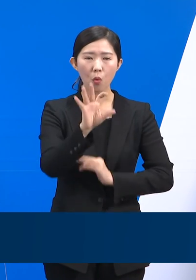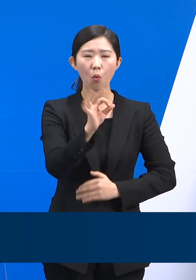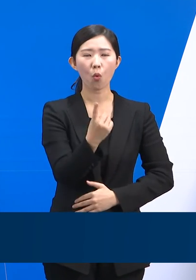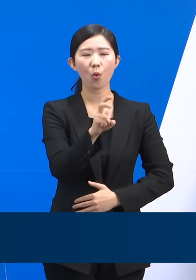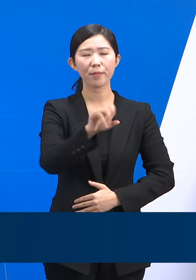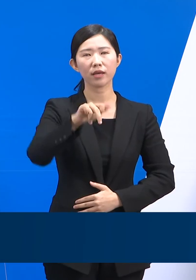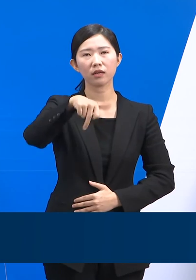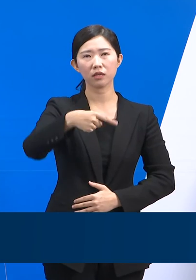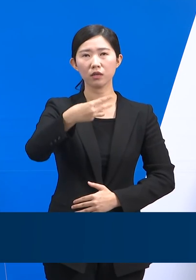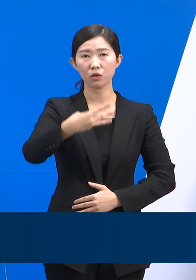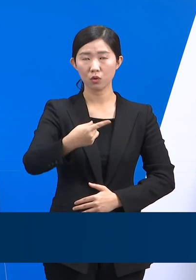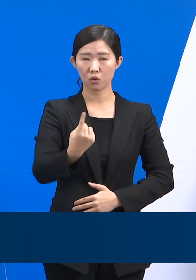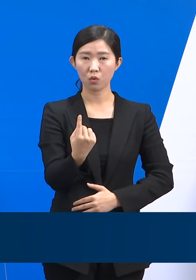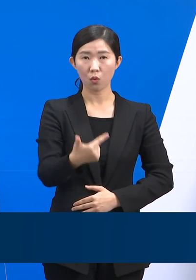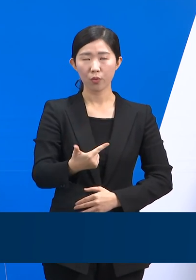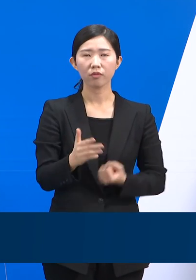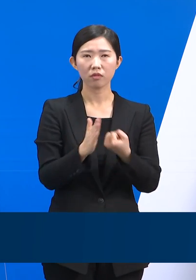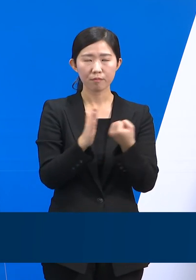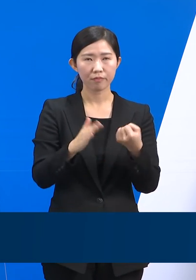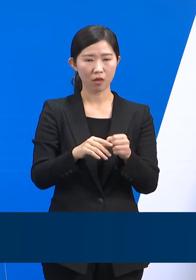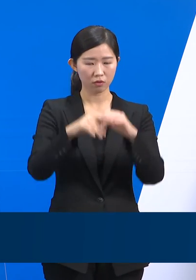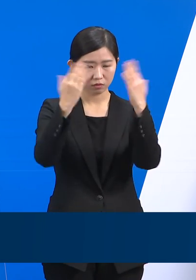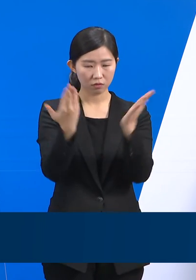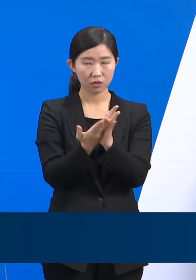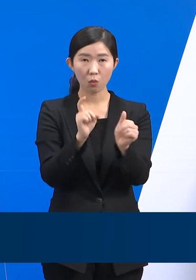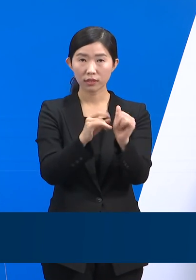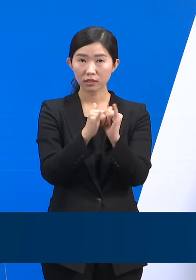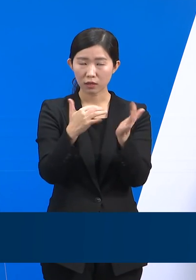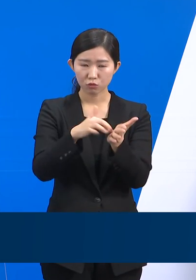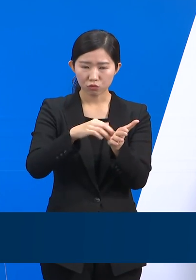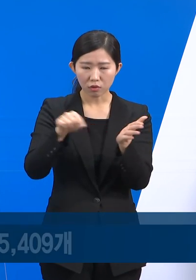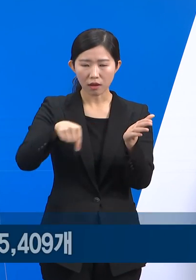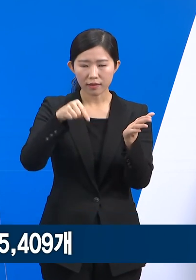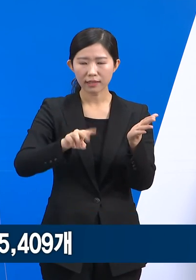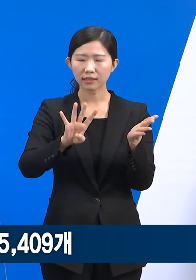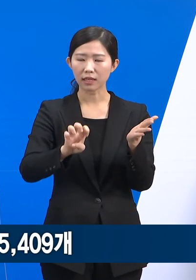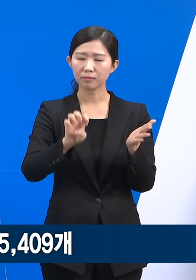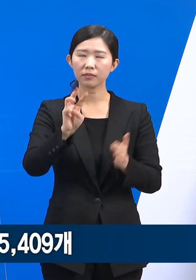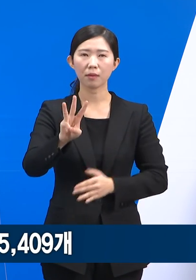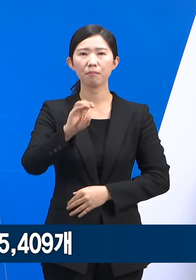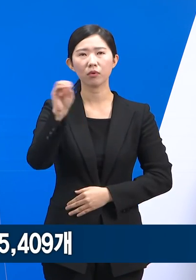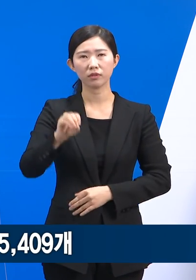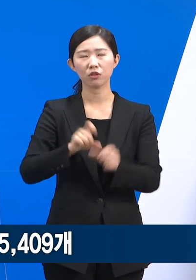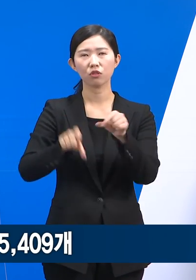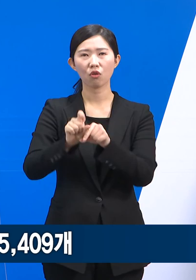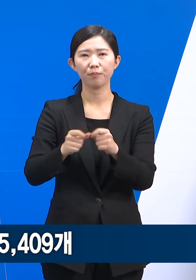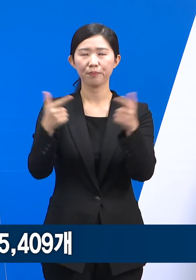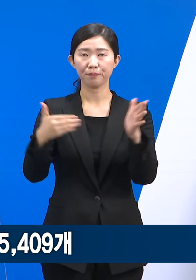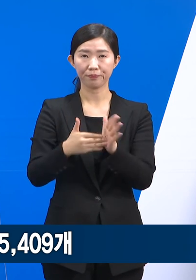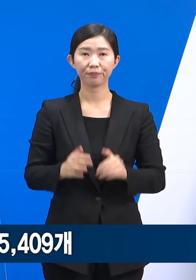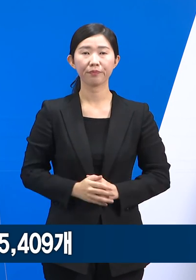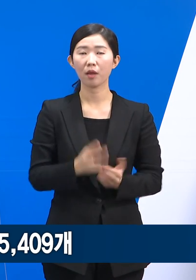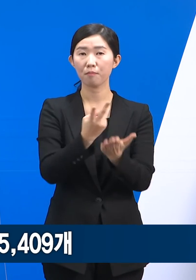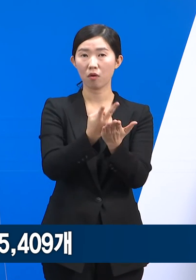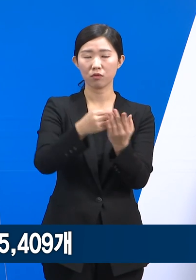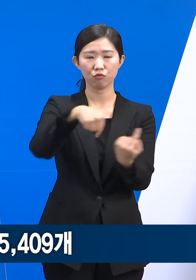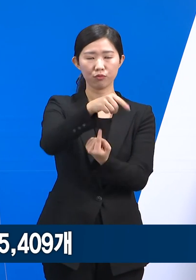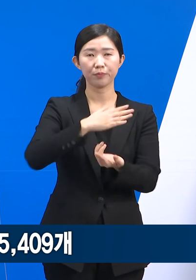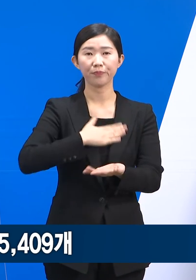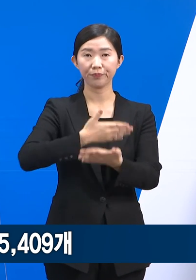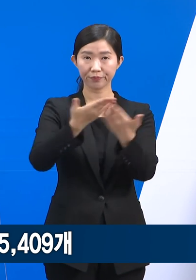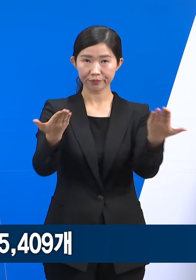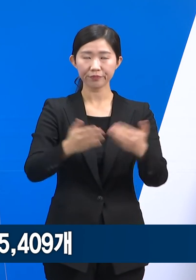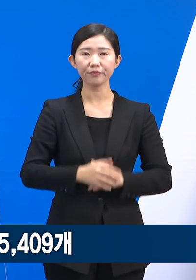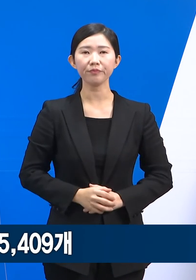43% 증가하였습니다. 경기도 코로나19 병상 운영 현황에 대해 말씀드리겠습니다. 1월 24일